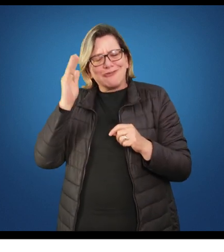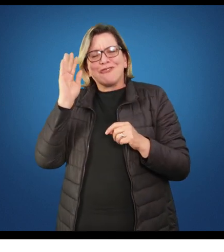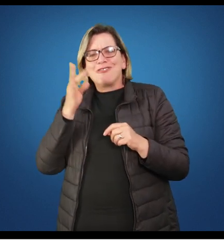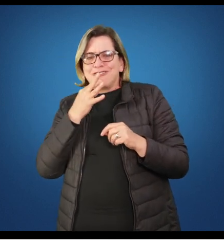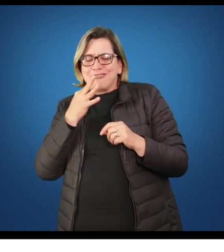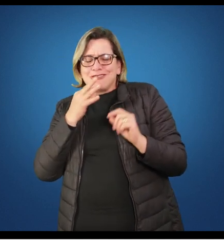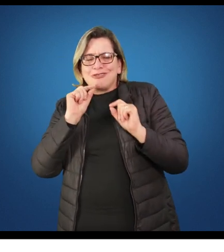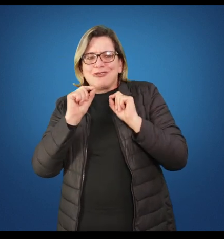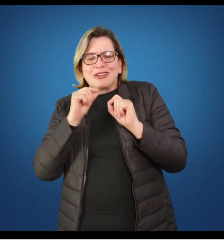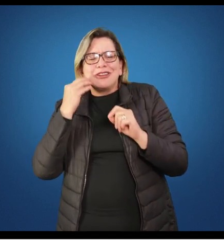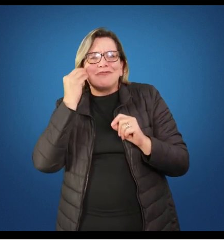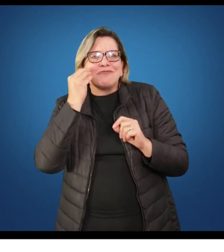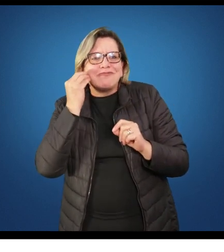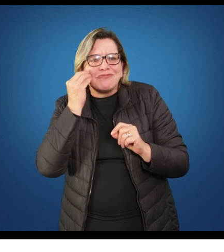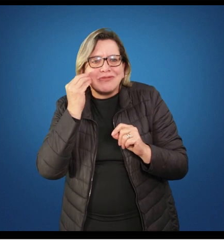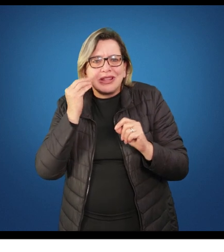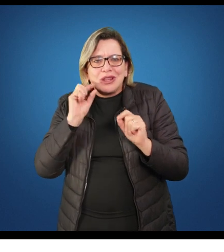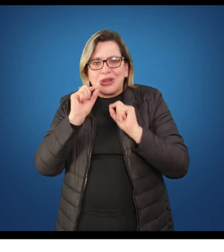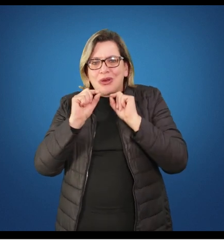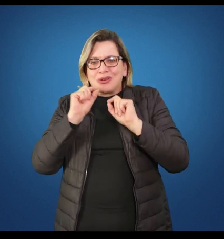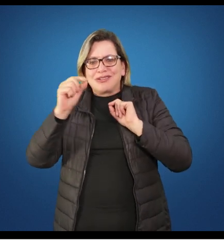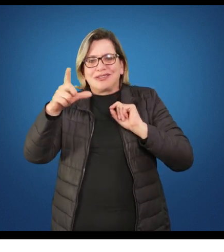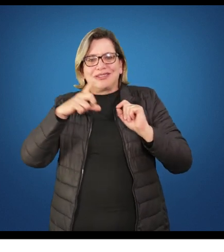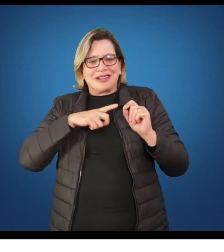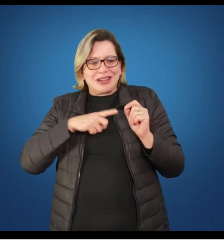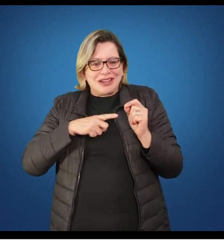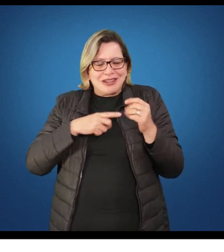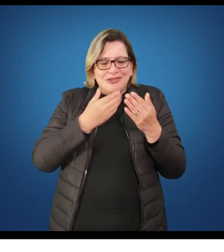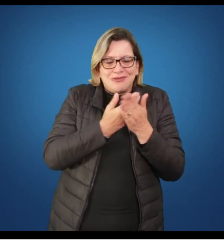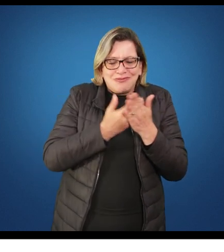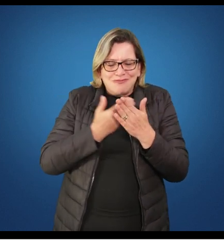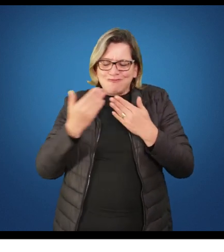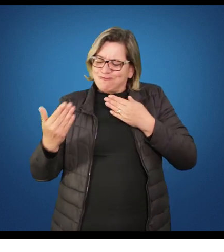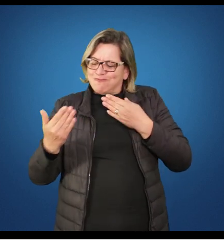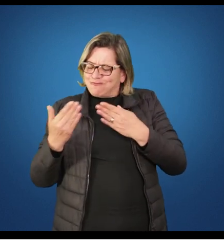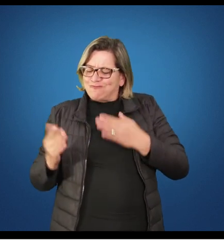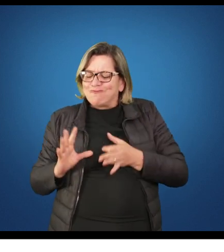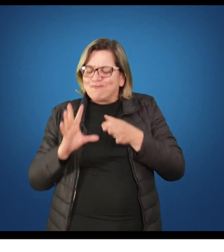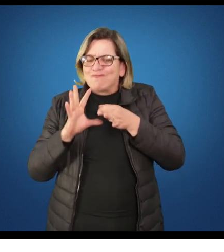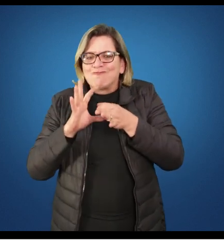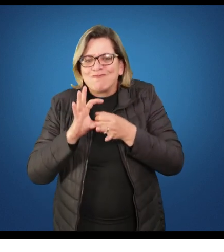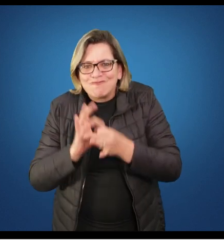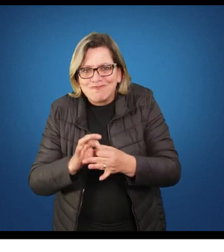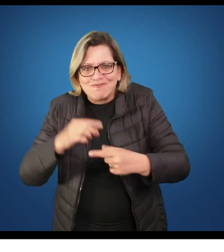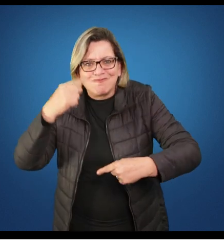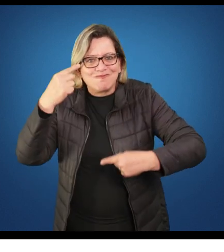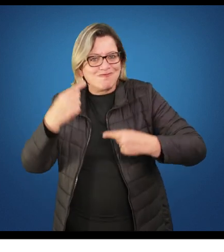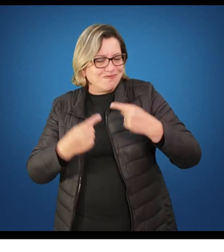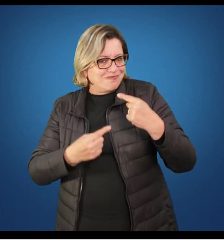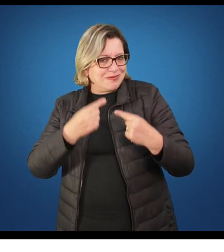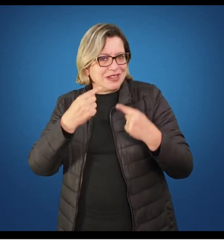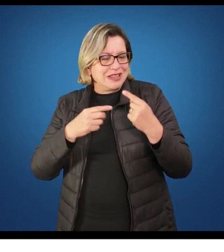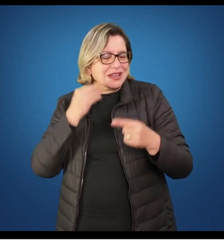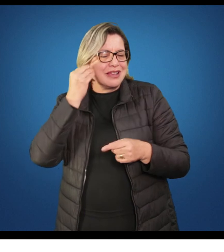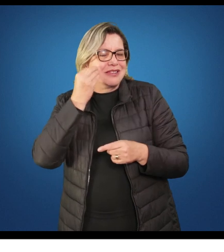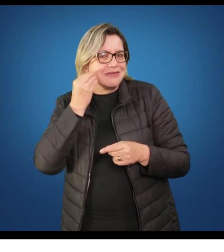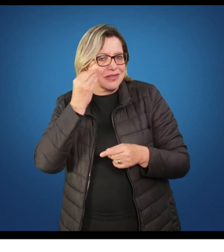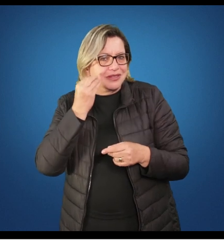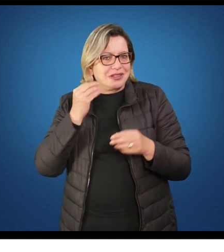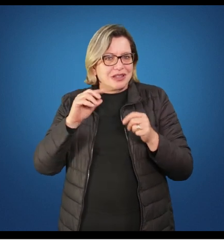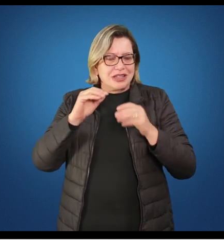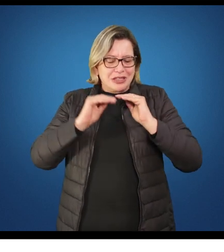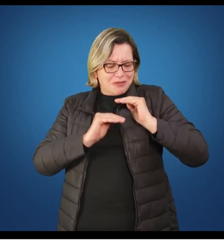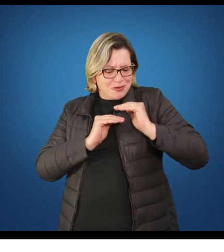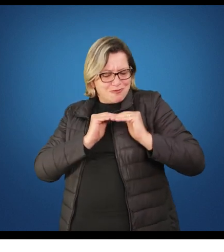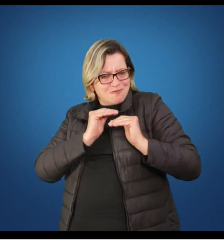que eu conheço, a minha experiência, com aquilo que tem sido estudado, com aquilo que tem sido discutido, debatido e experimentado, e